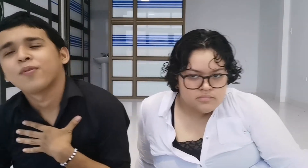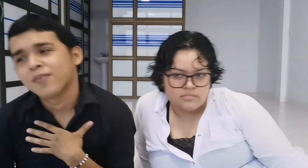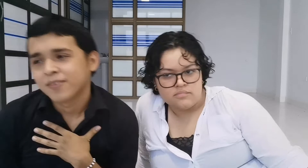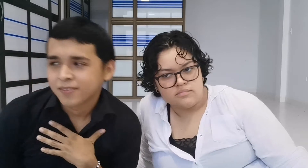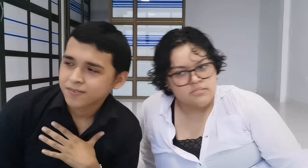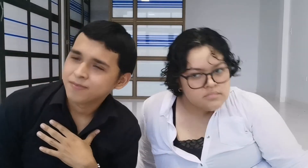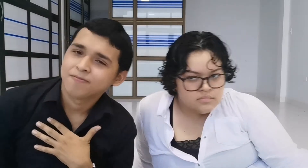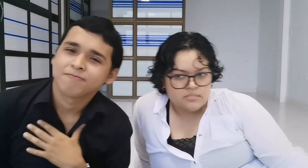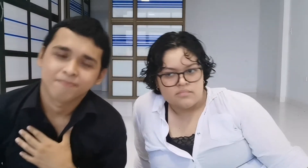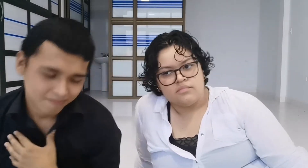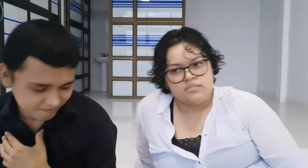por ti